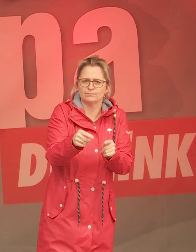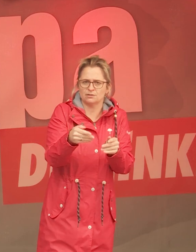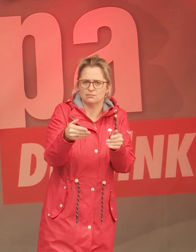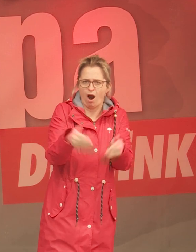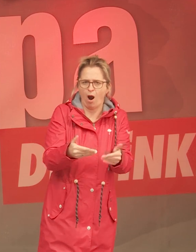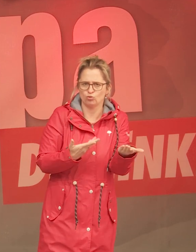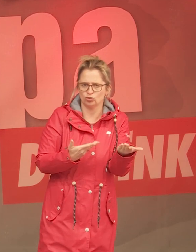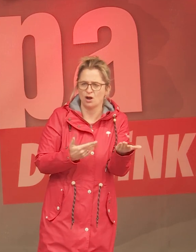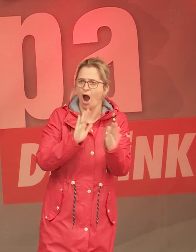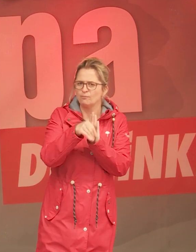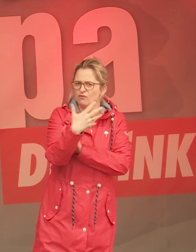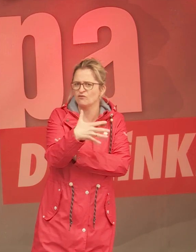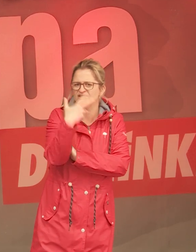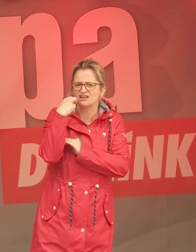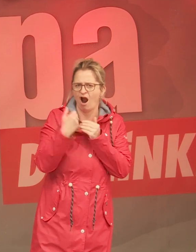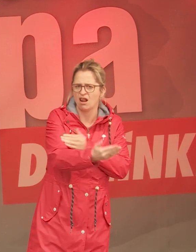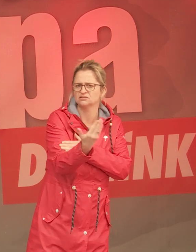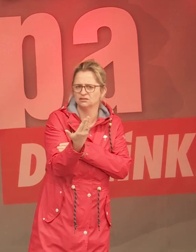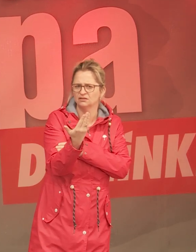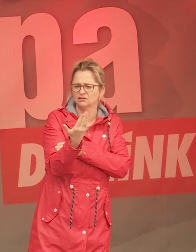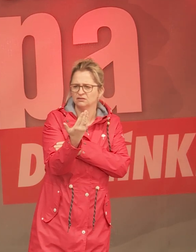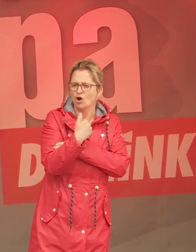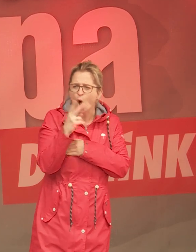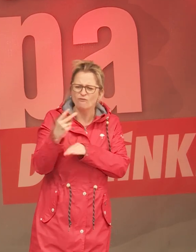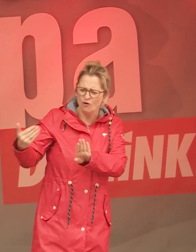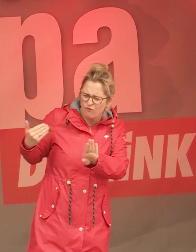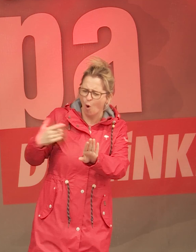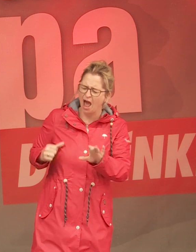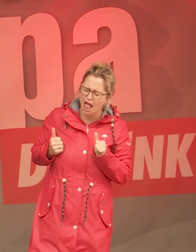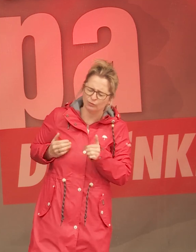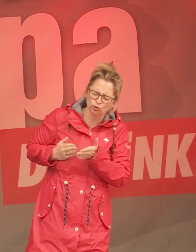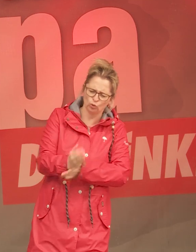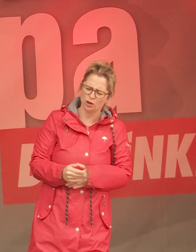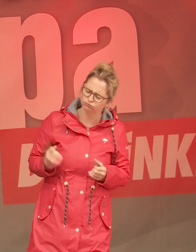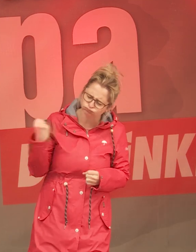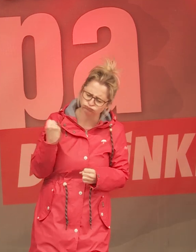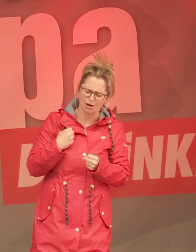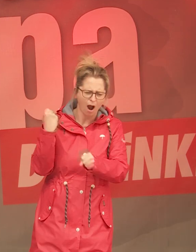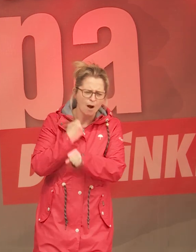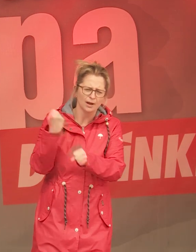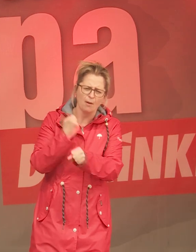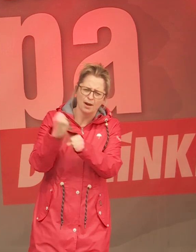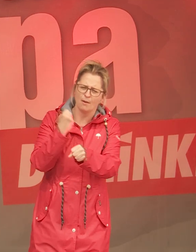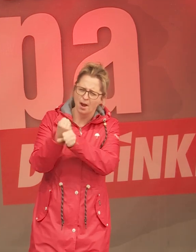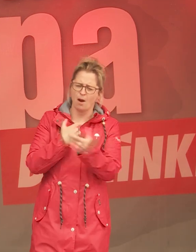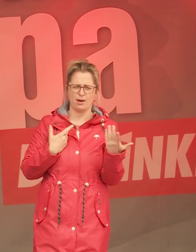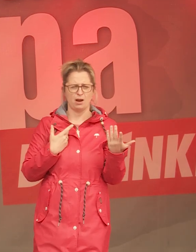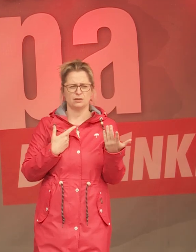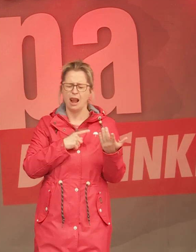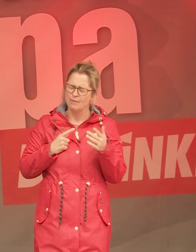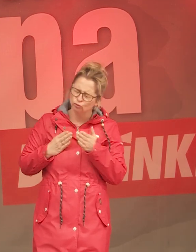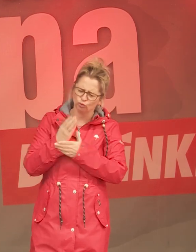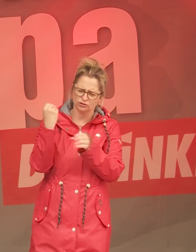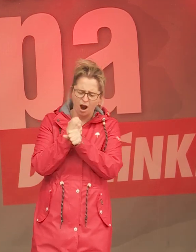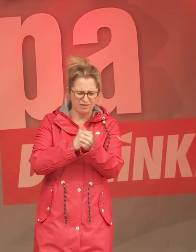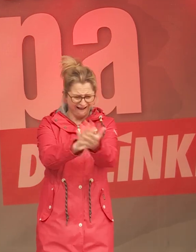55-Jährigen, die, obwohl sie ein Leben lang hart gearbeitet haben, obwohl sie ein Leben lang mit